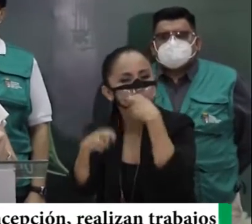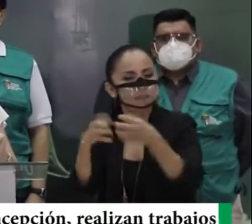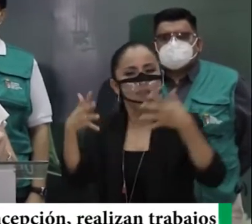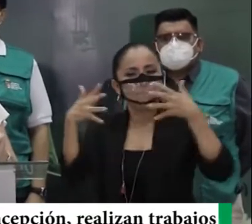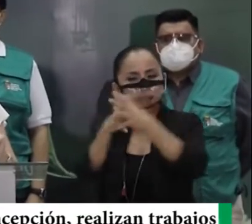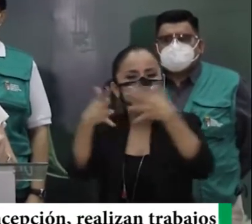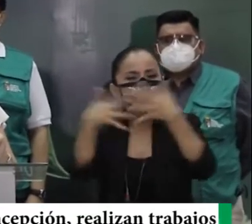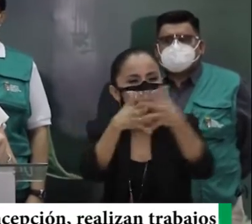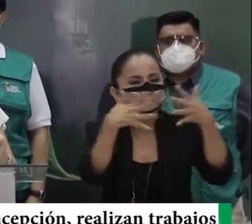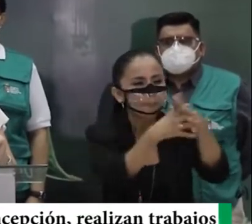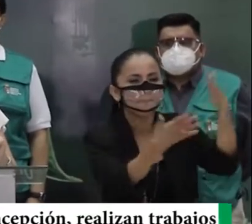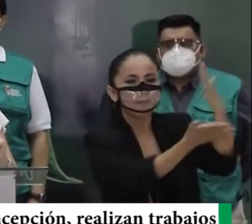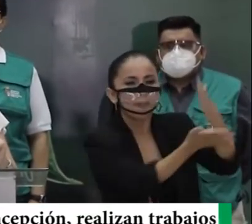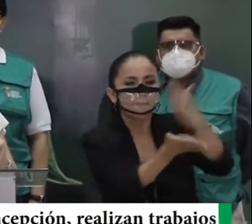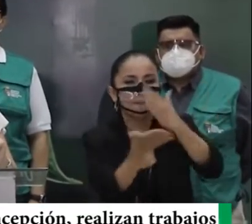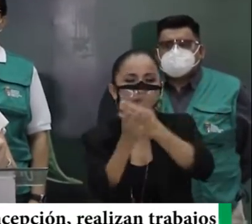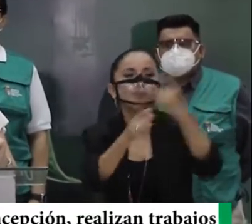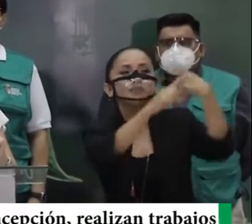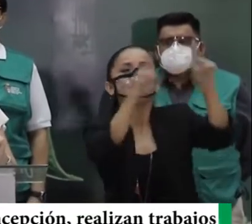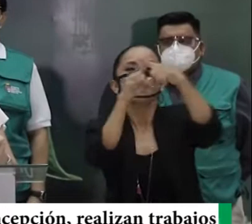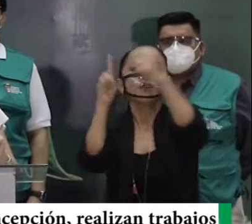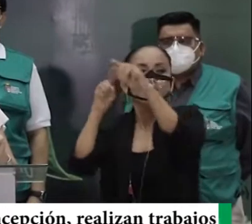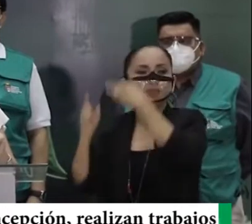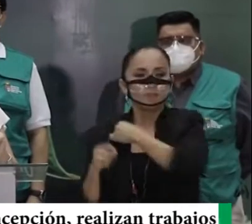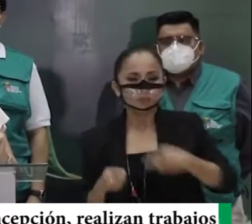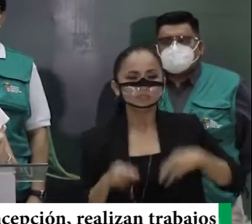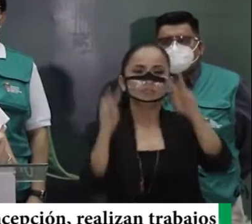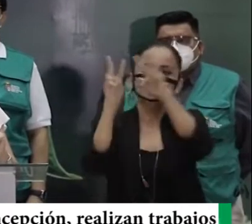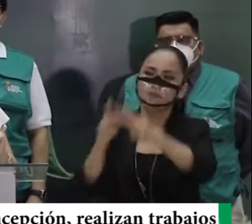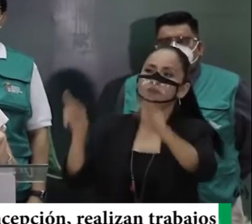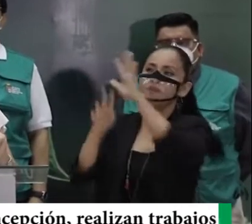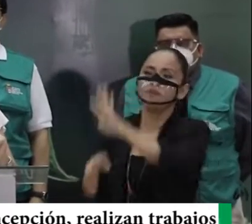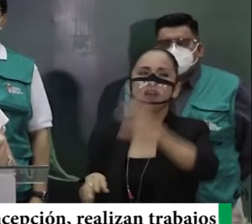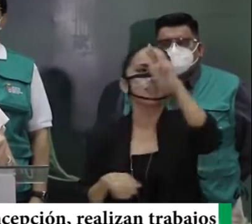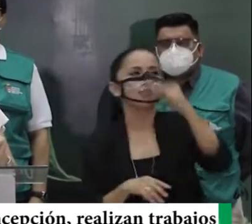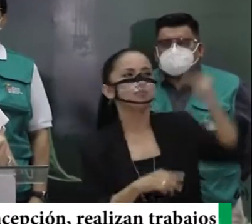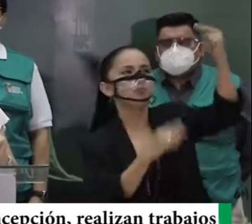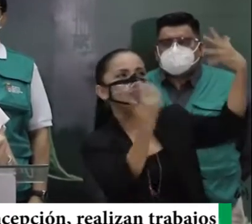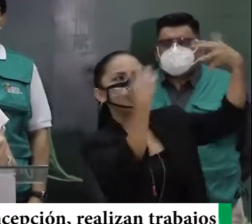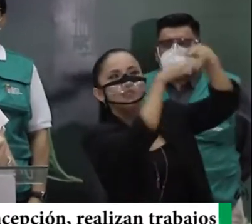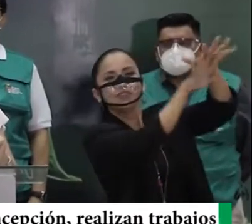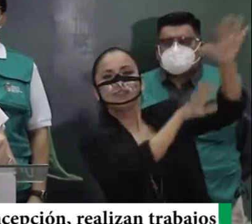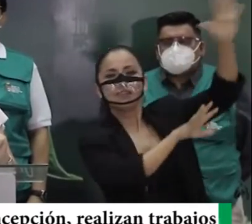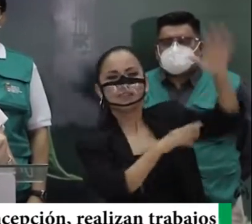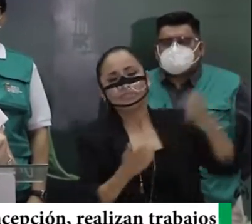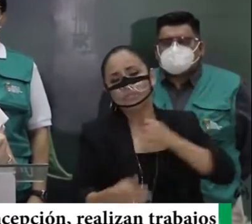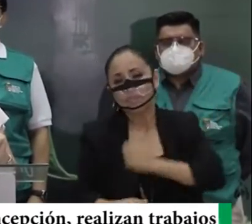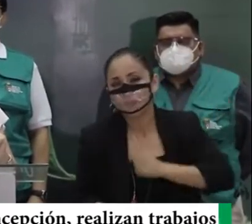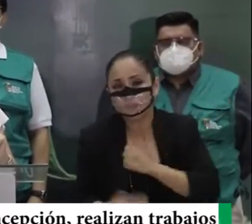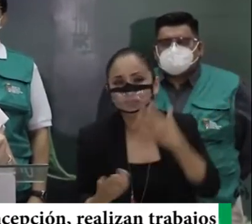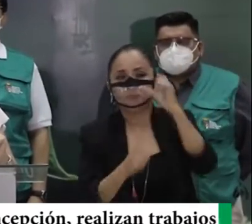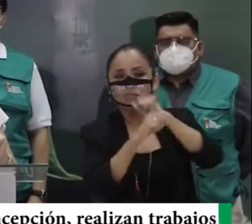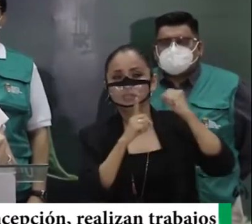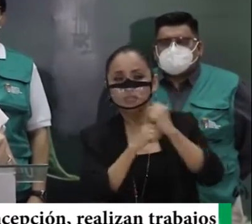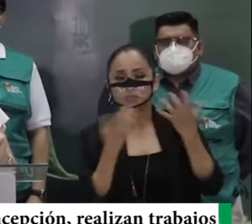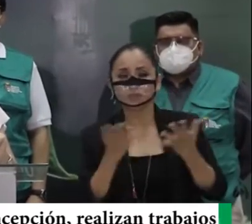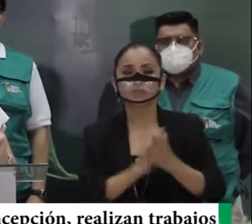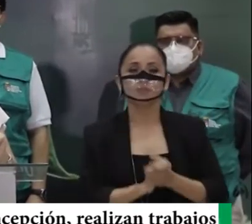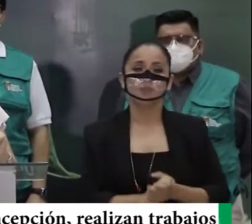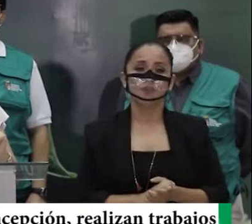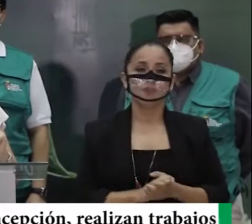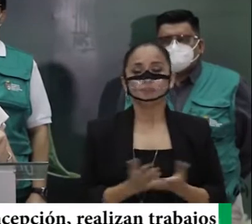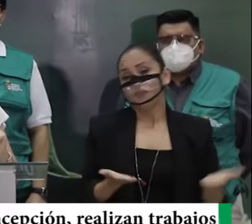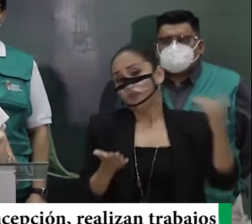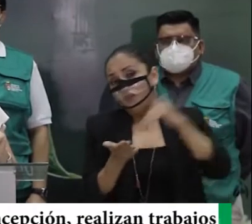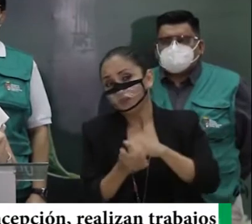bloqueos, que tenemos, en nuestros municipios, de los valles, en el norte, es lamentable, esta situación, tenemos